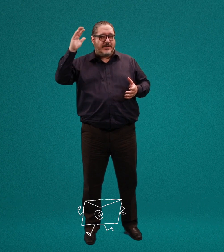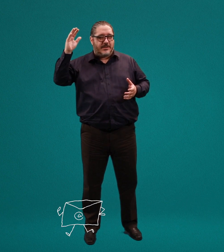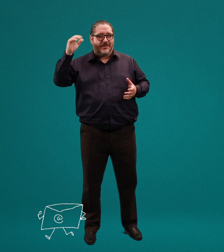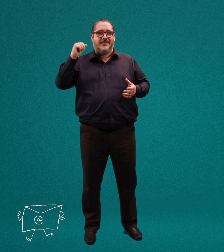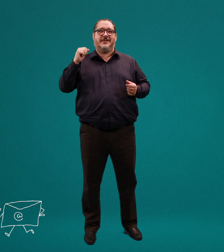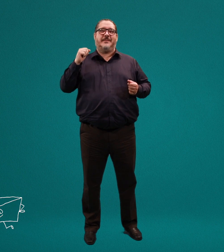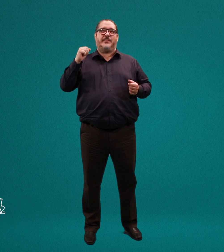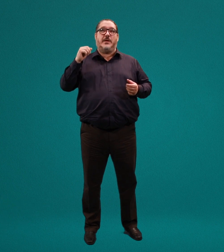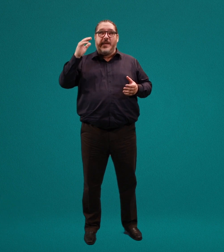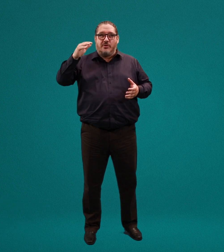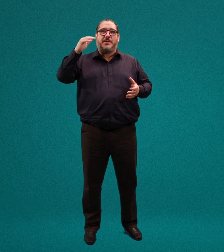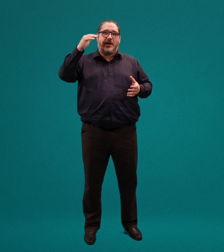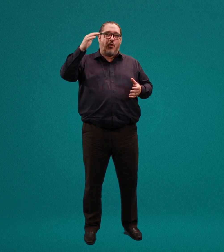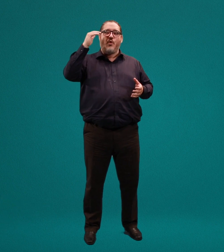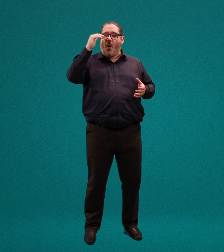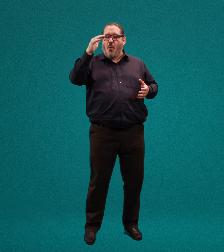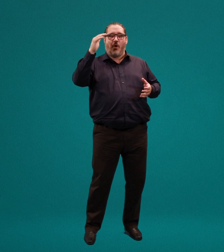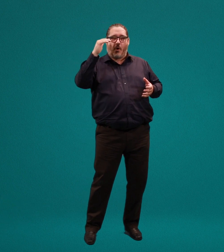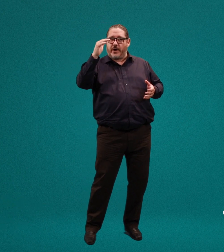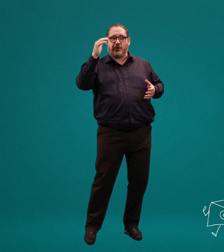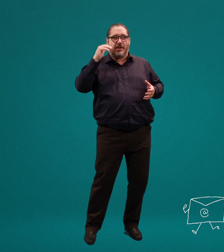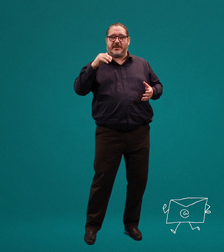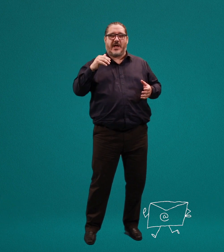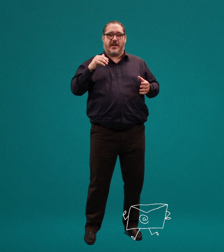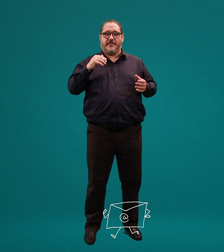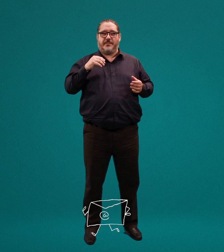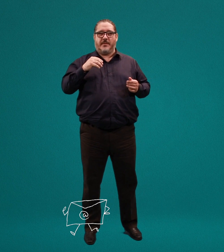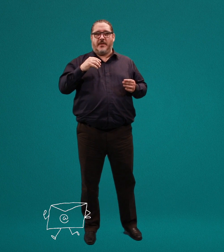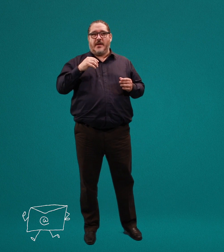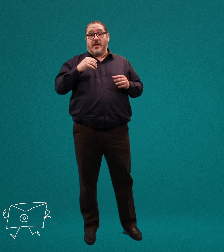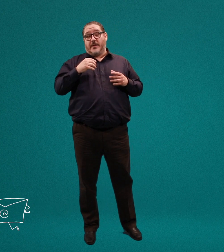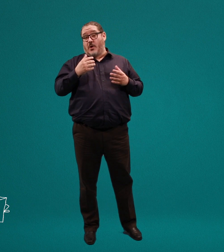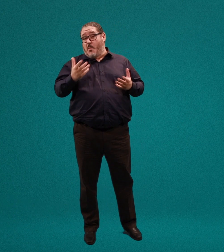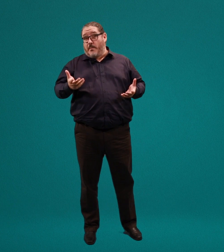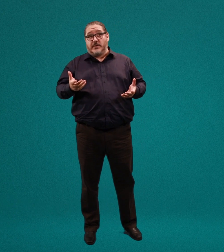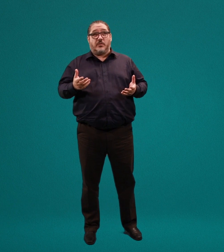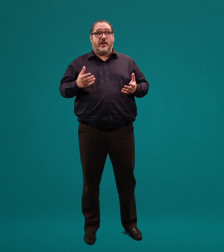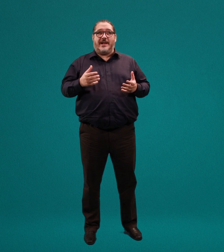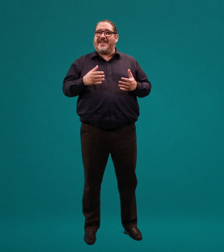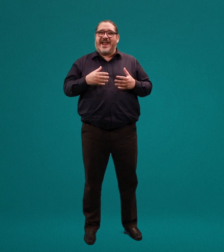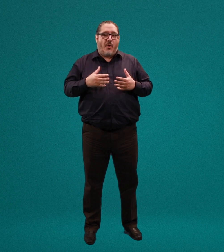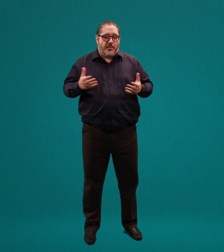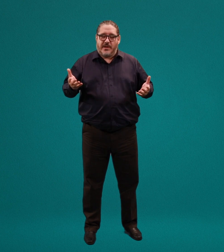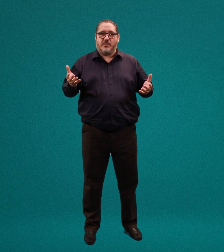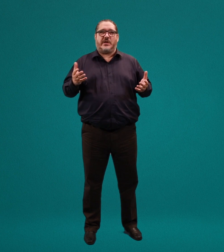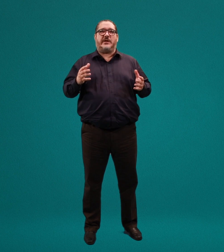ese y viendo pasar uno a uno los correos en la pantalla. Llegó un momento en el que ya no podíamos seguir